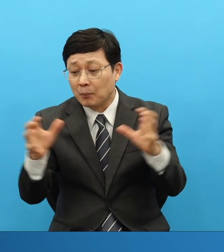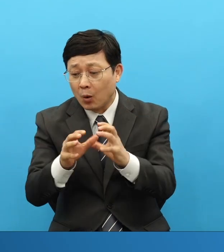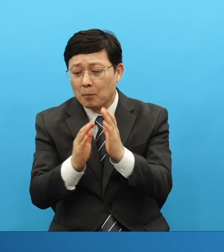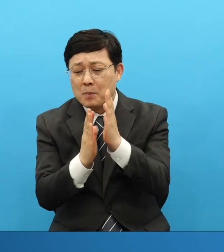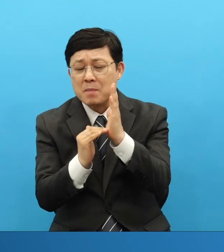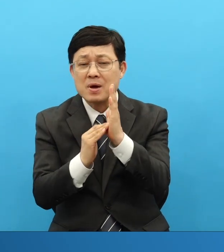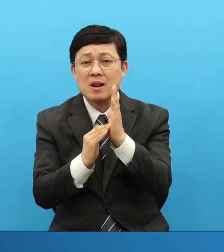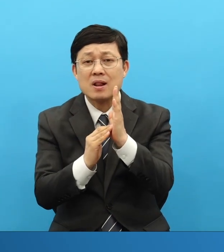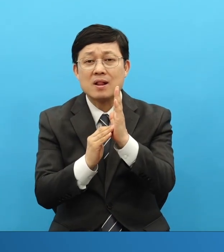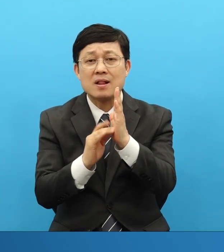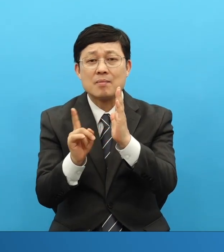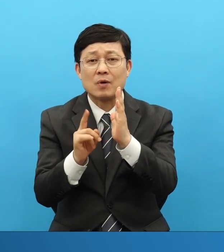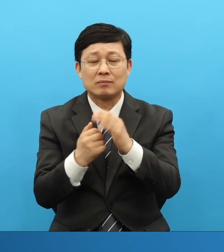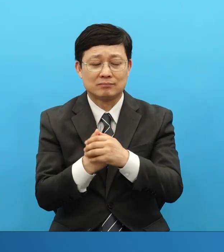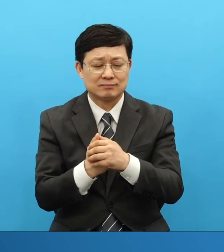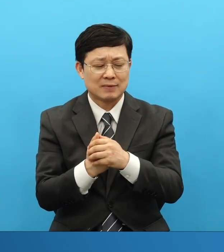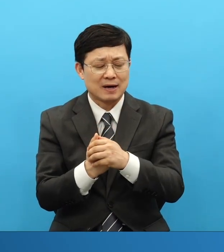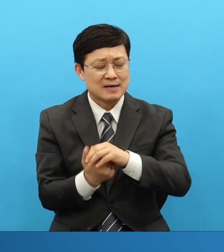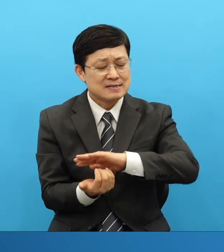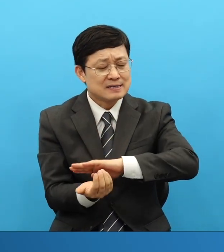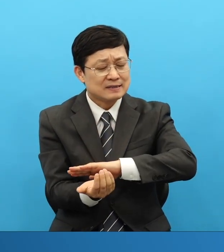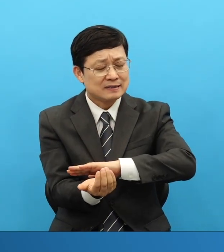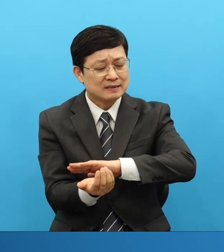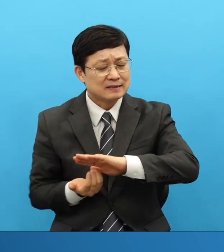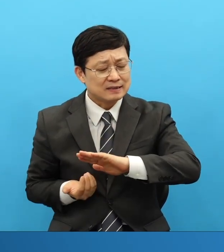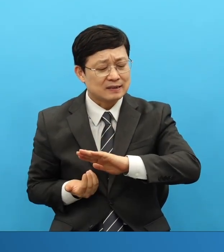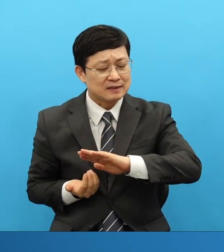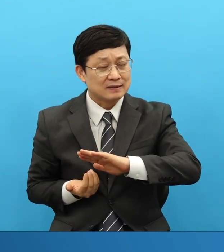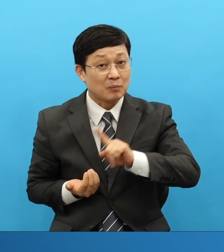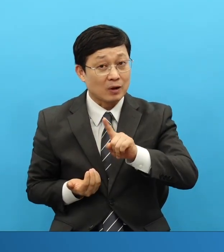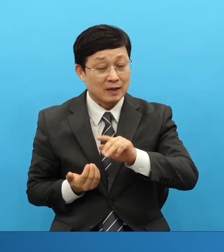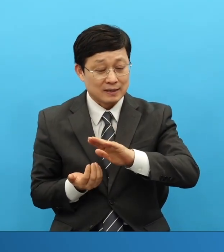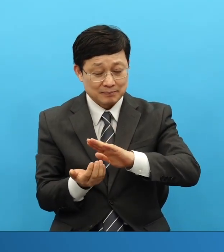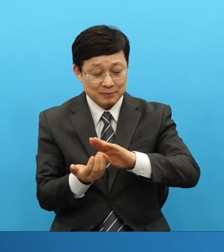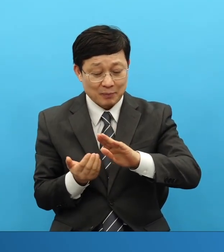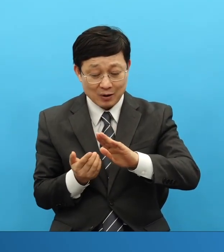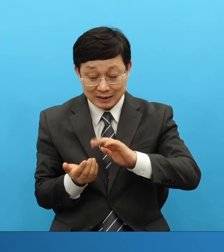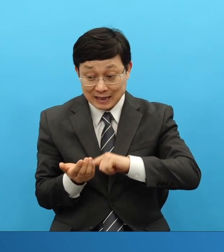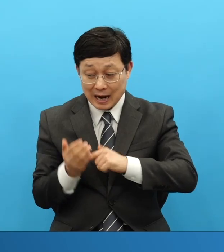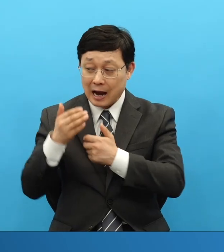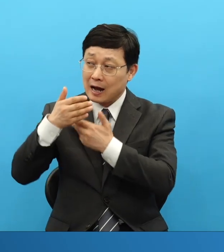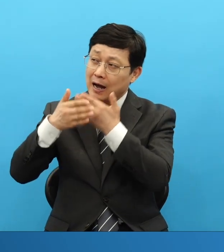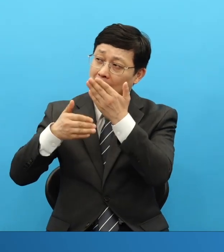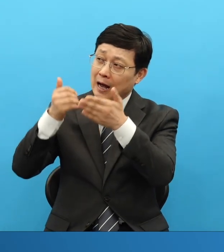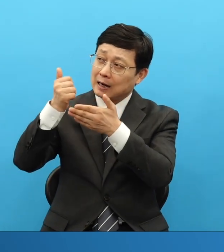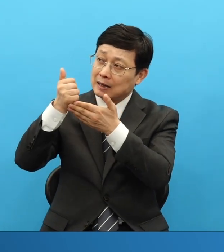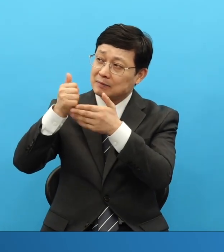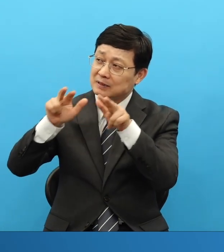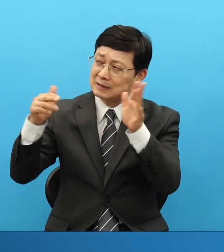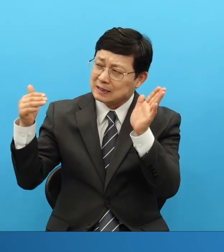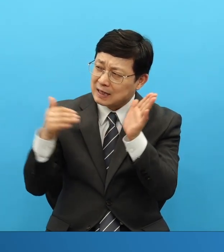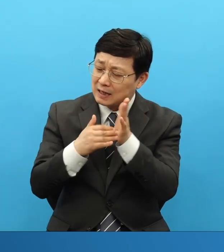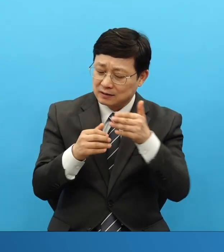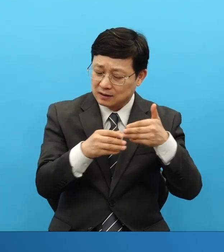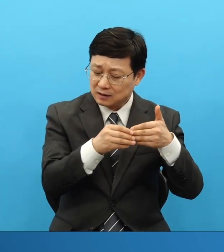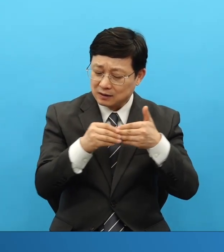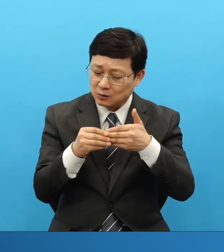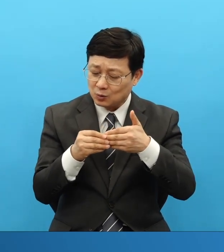이전의 비밀. 하나님이 지금까지 인도해오신 이전의 비밀을